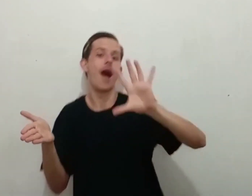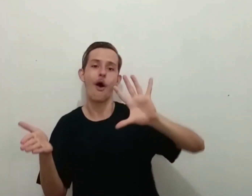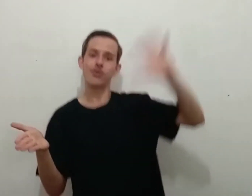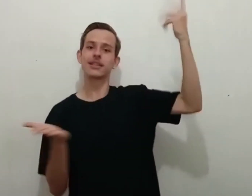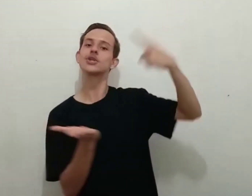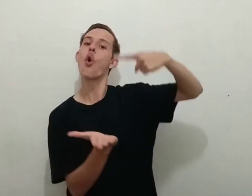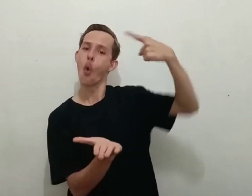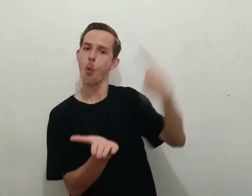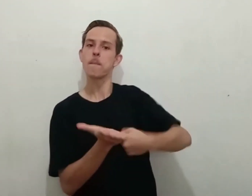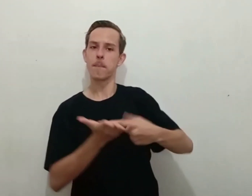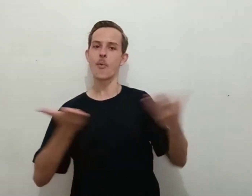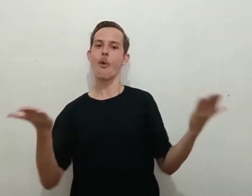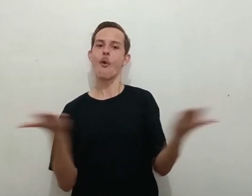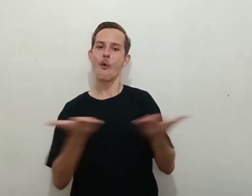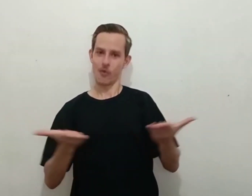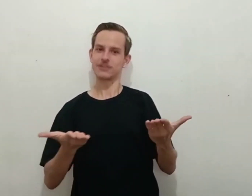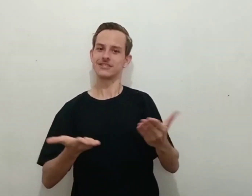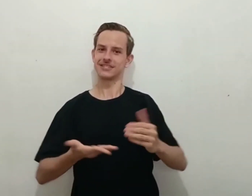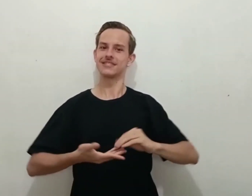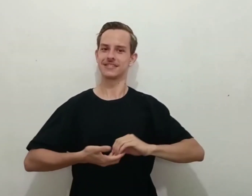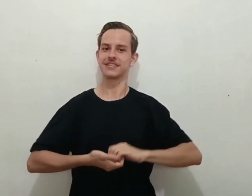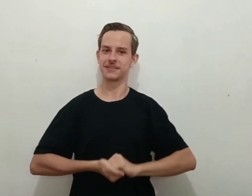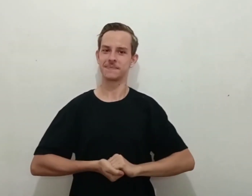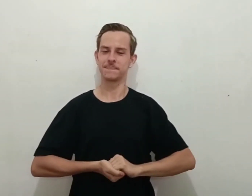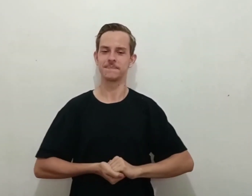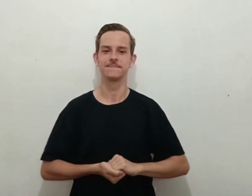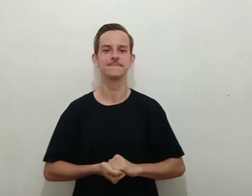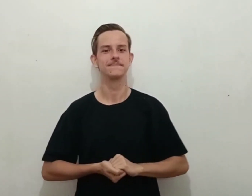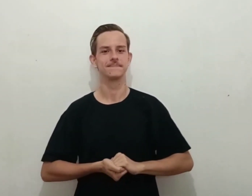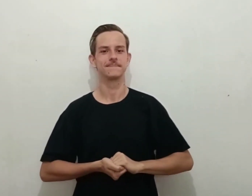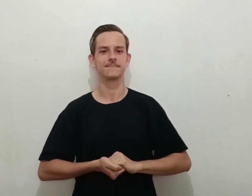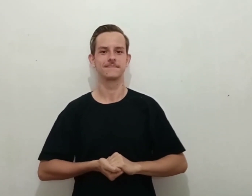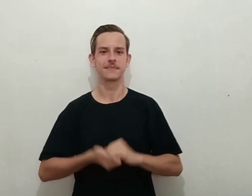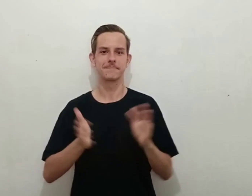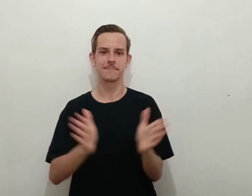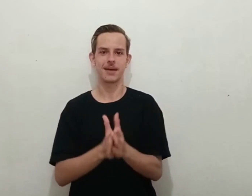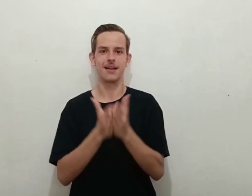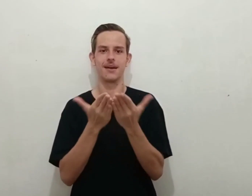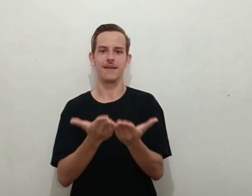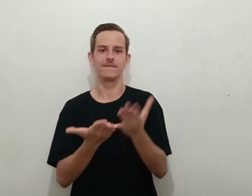acabastes de ouvir Palavra da Salvação